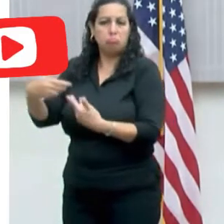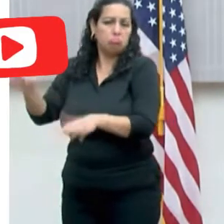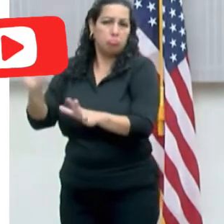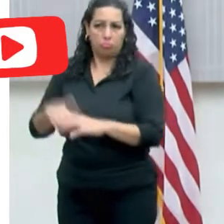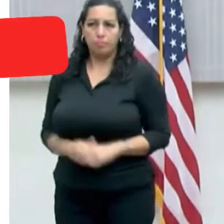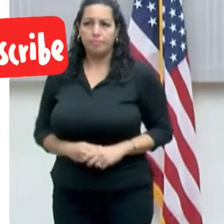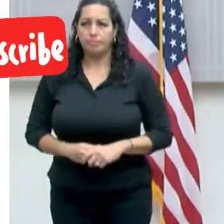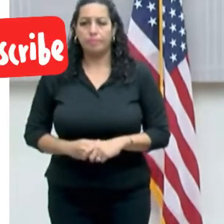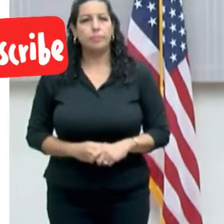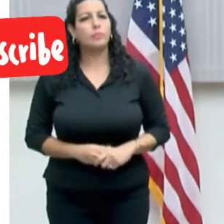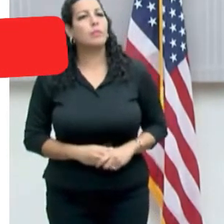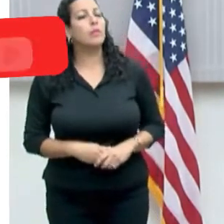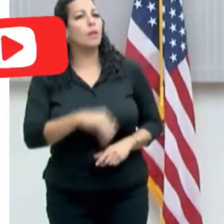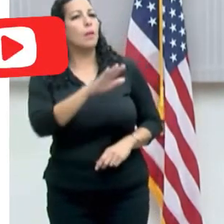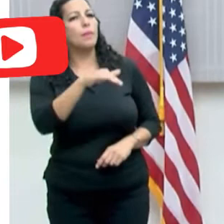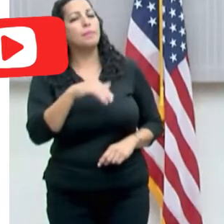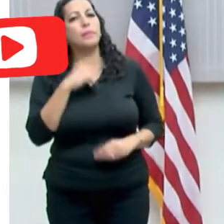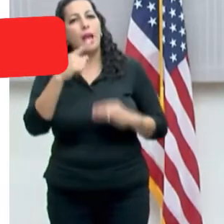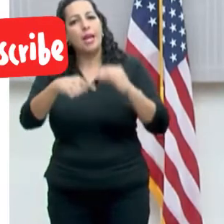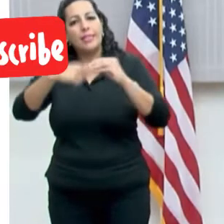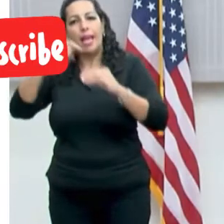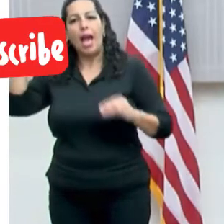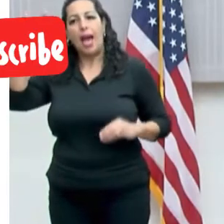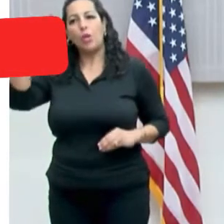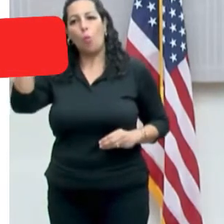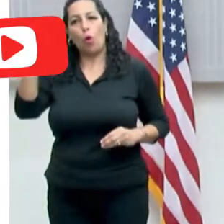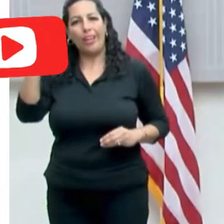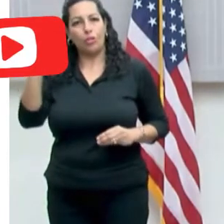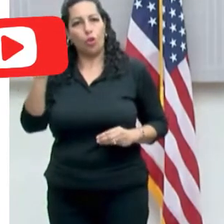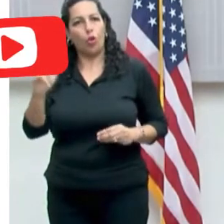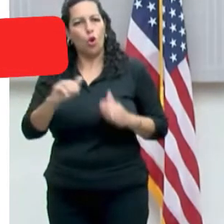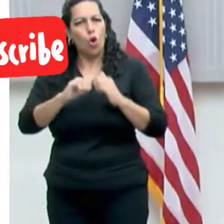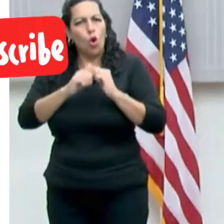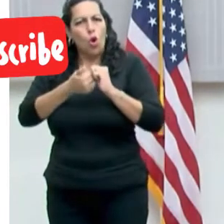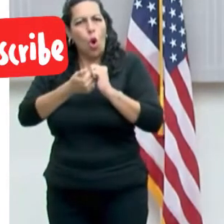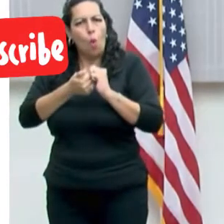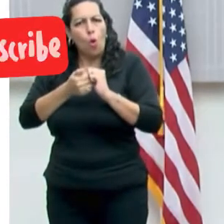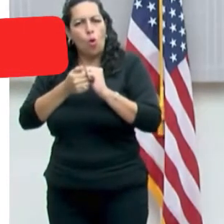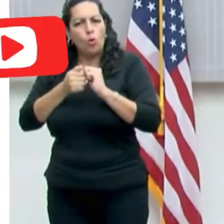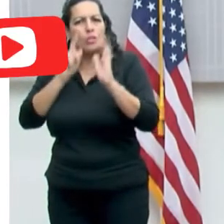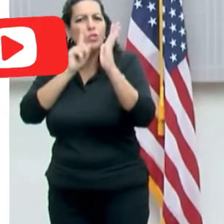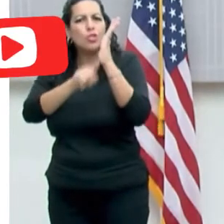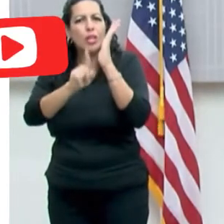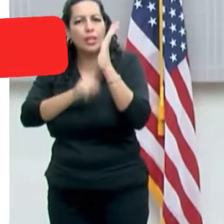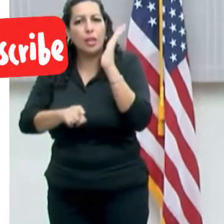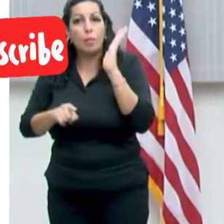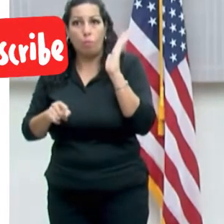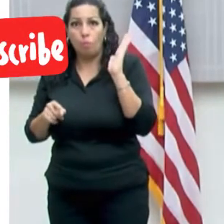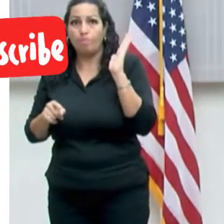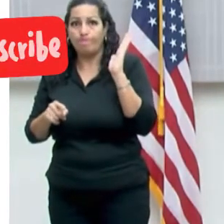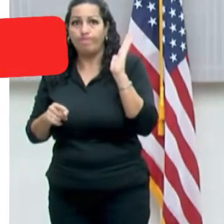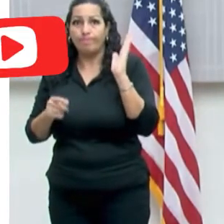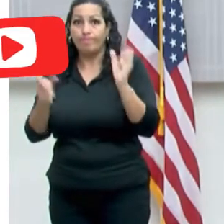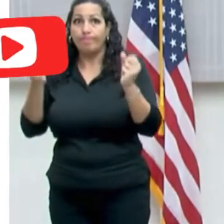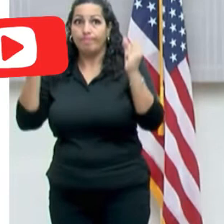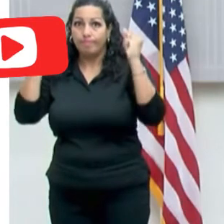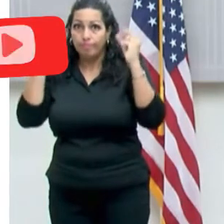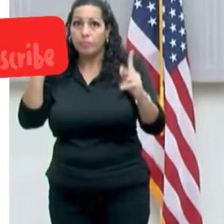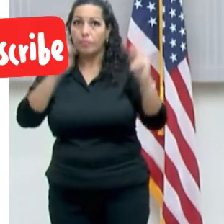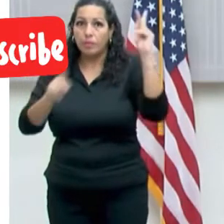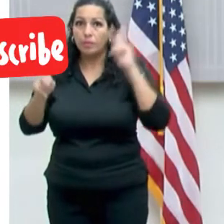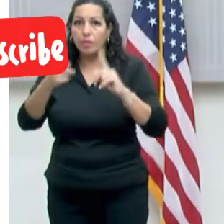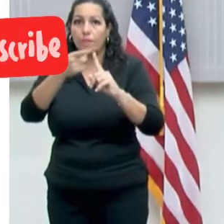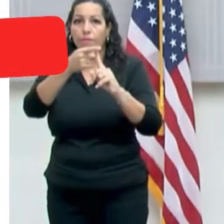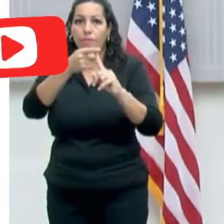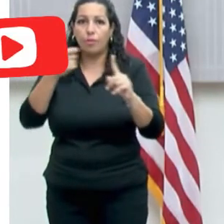cernimiento en el aeropuerto, ¿pudiéramos tener un update de cómo va ese proceso? Porque sabemos que los principales destinos de nuestros visitantes